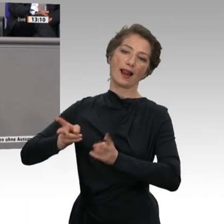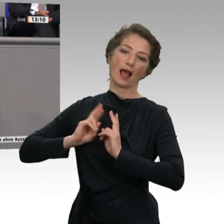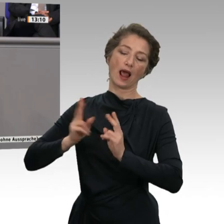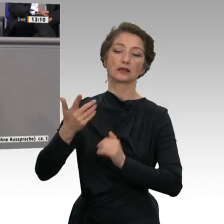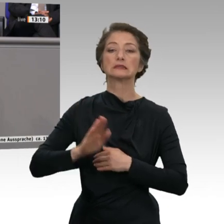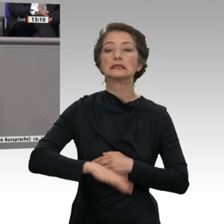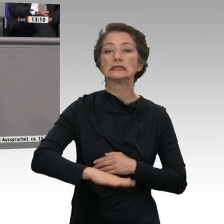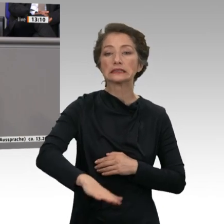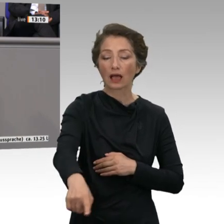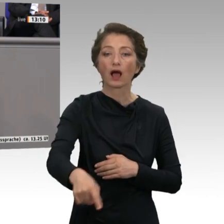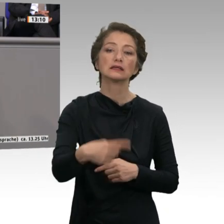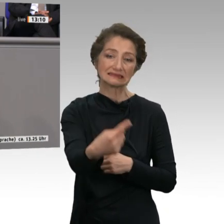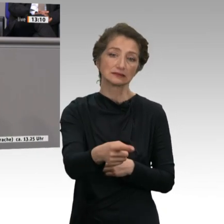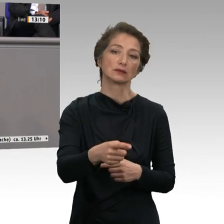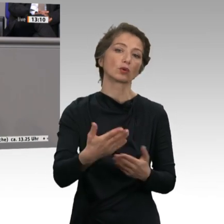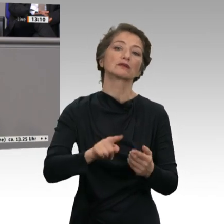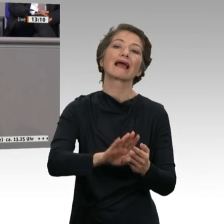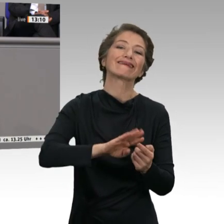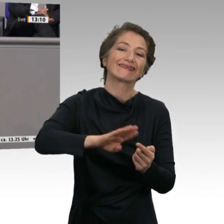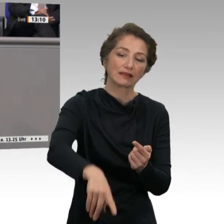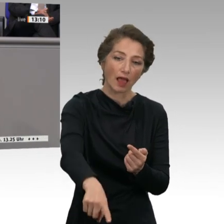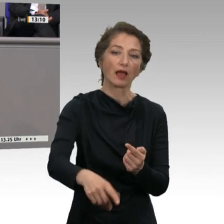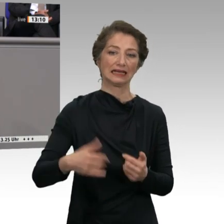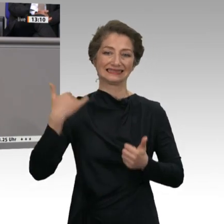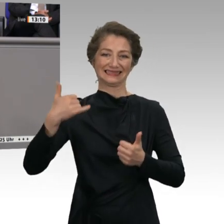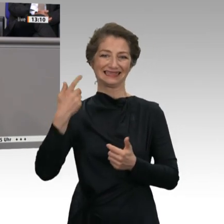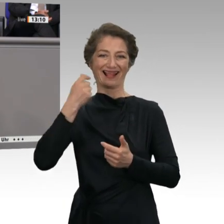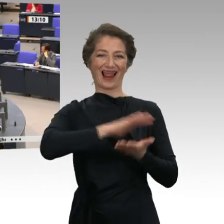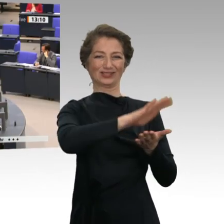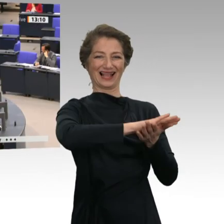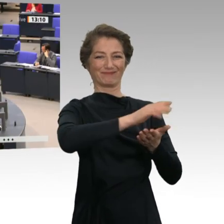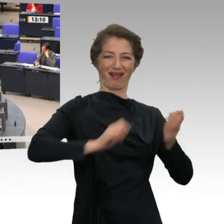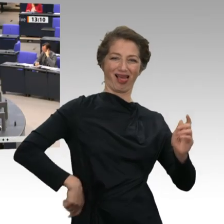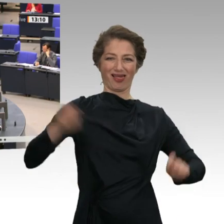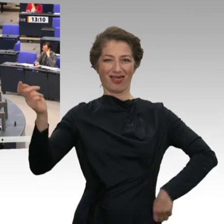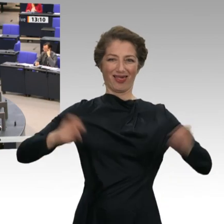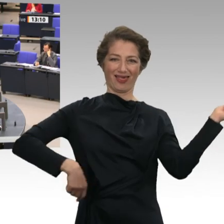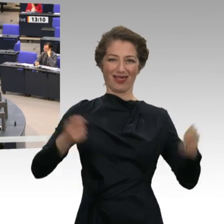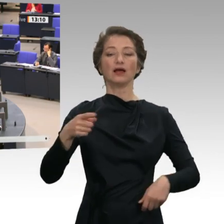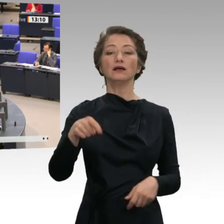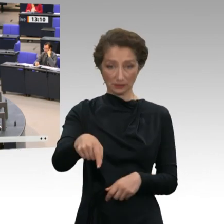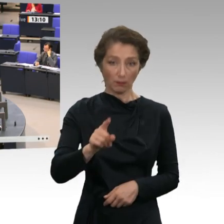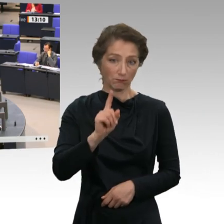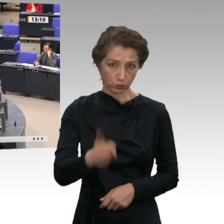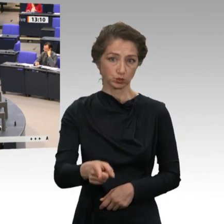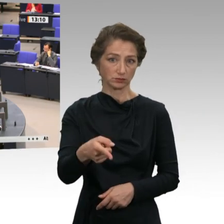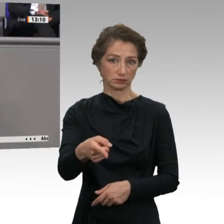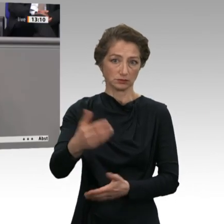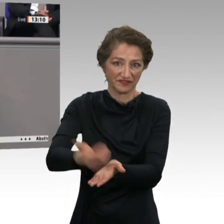eben das zurückbezahlen, was jetzt letztendlich ausgegeben worden ist. Oder Sie machen es, liebe Unionskollegen a la EZB. Sie drucken einfach mal das